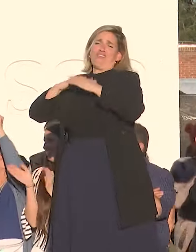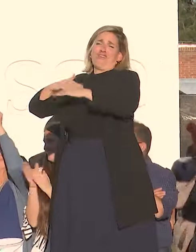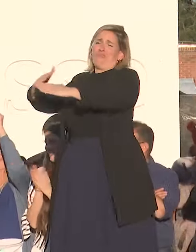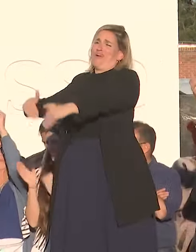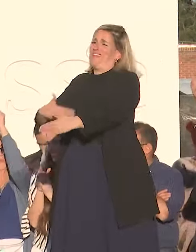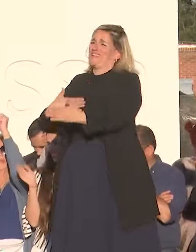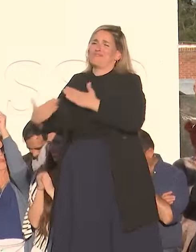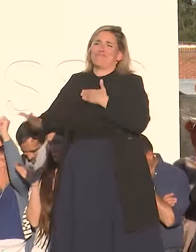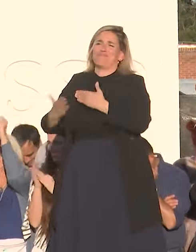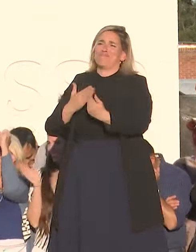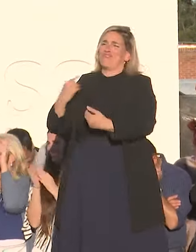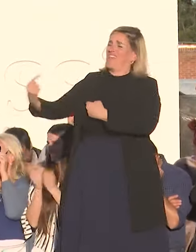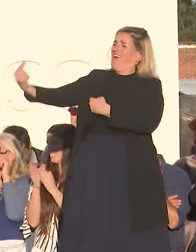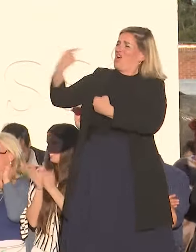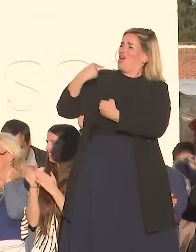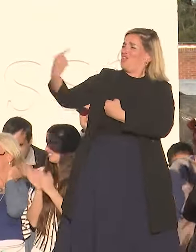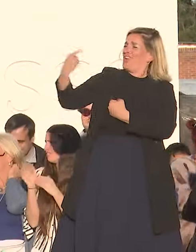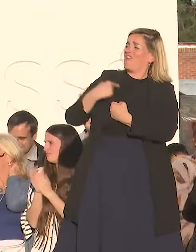porque es para todos